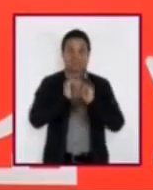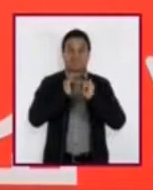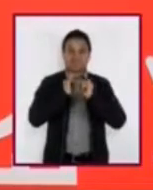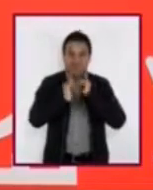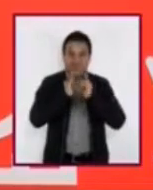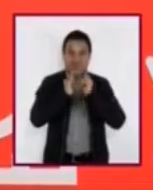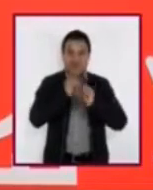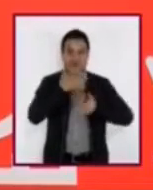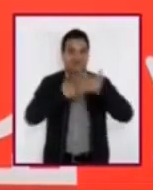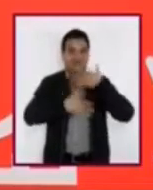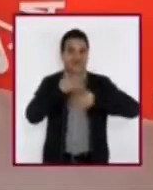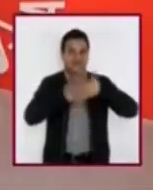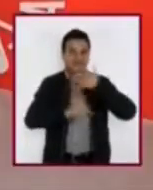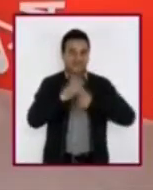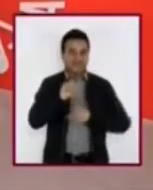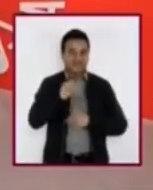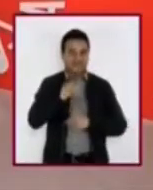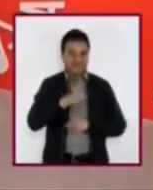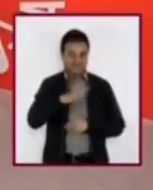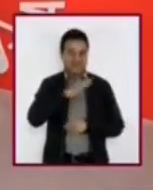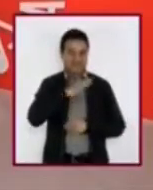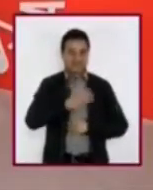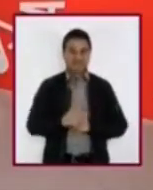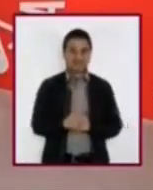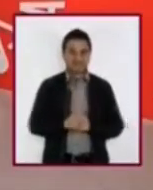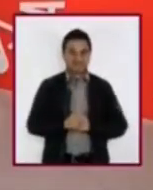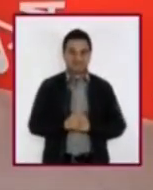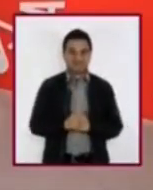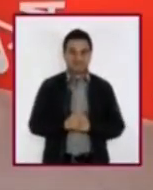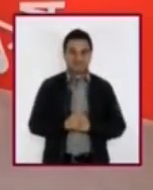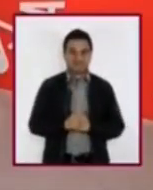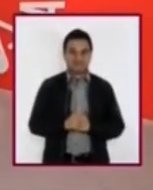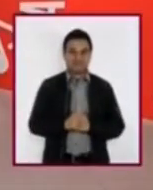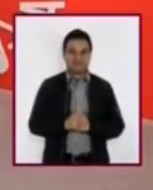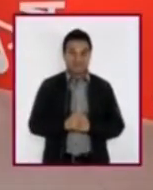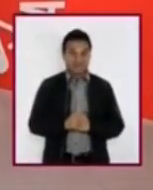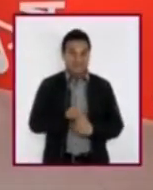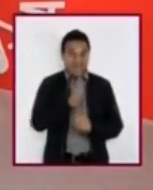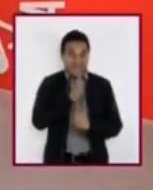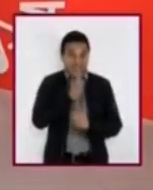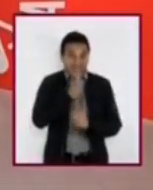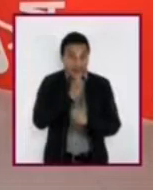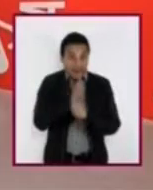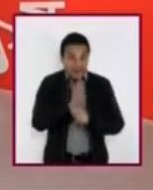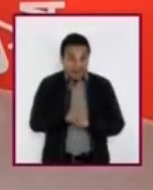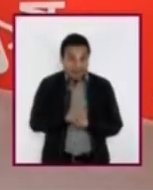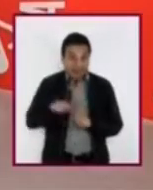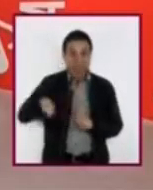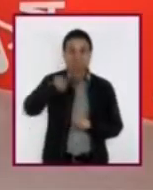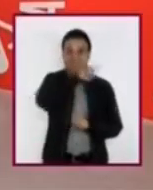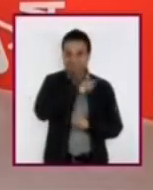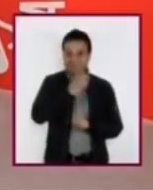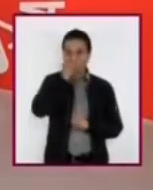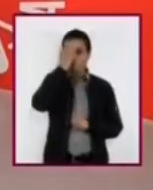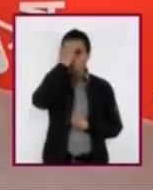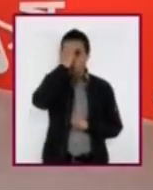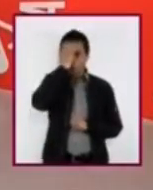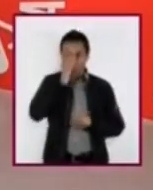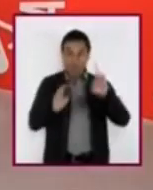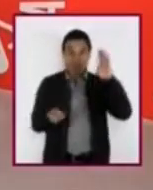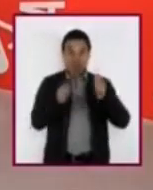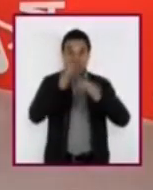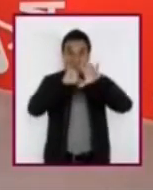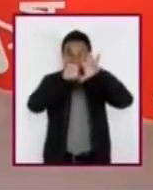a lengua de señas mexicana. Como se darán cuenta, el día de hoy vamos a explorar el mundo de las artes, pero desde una mirada